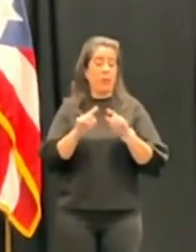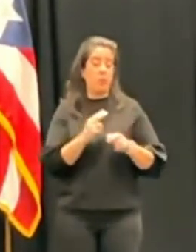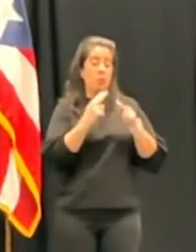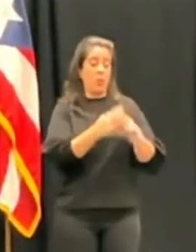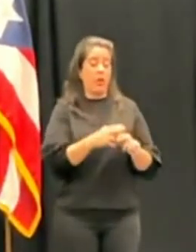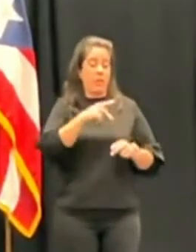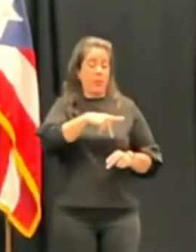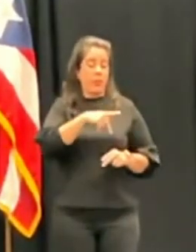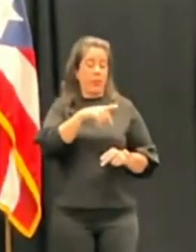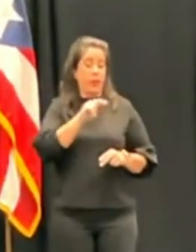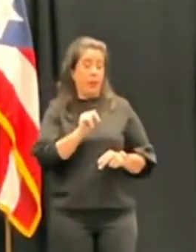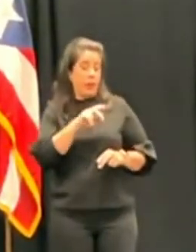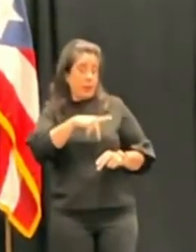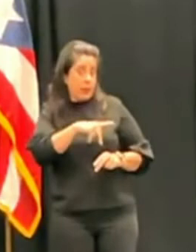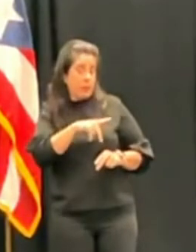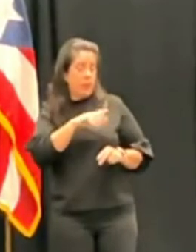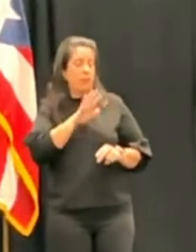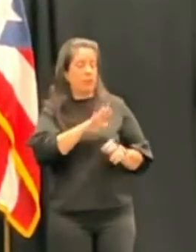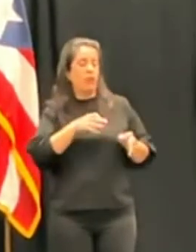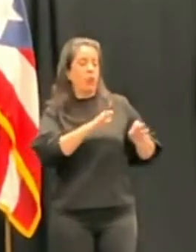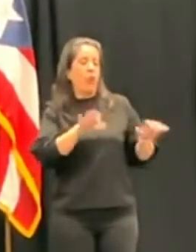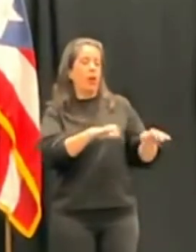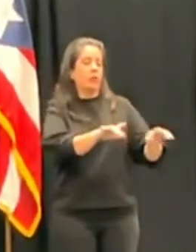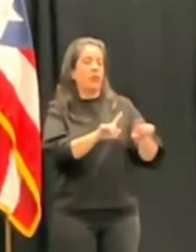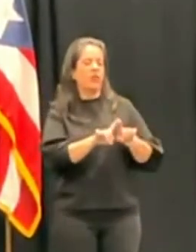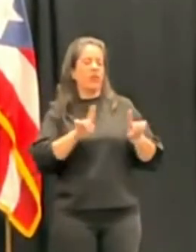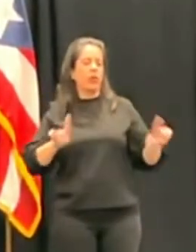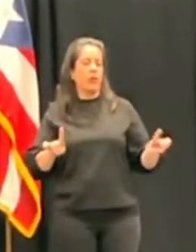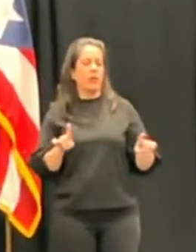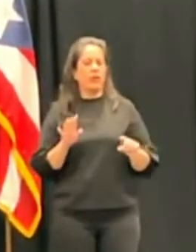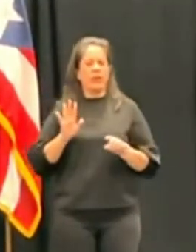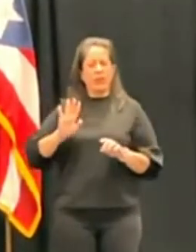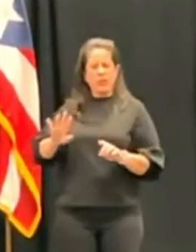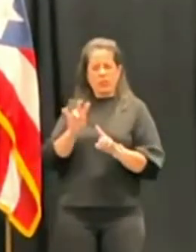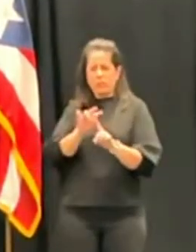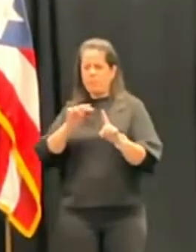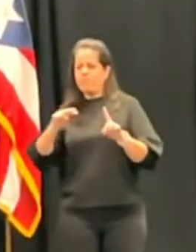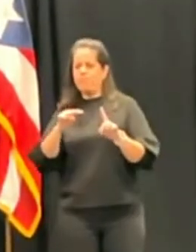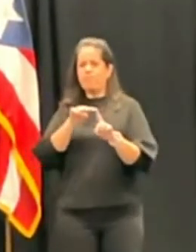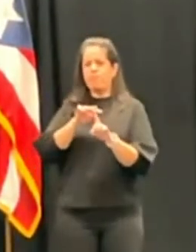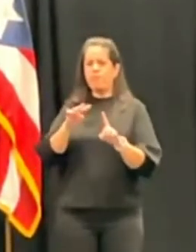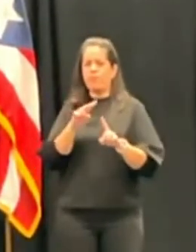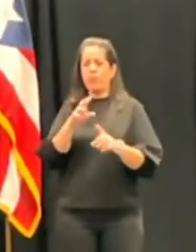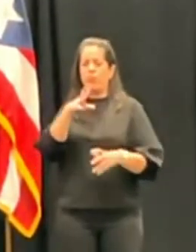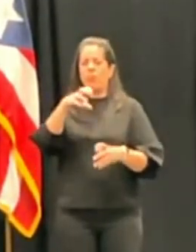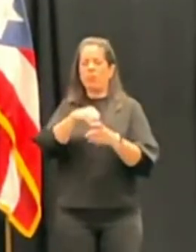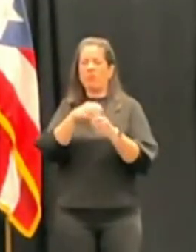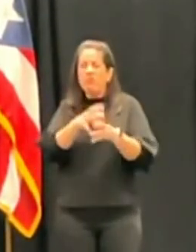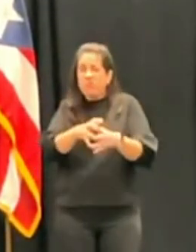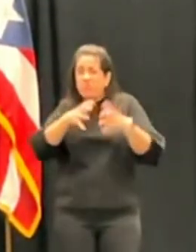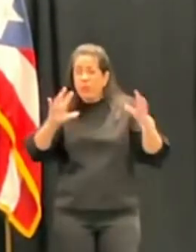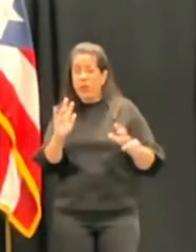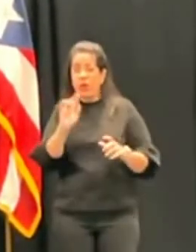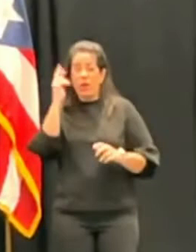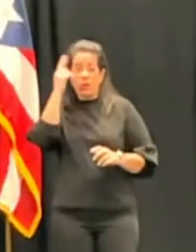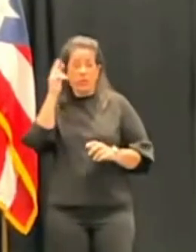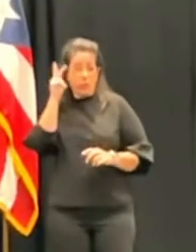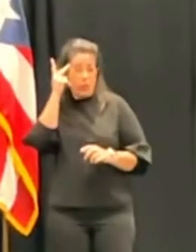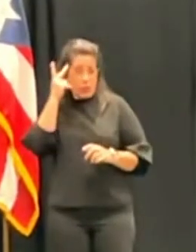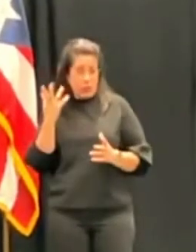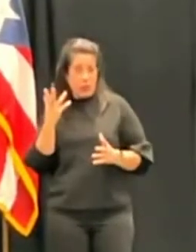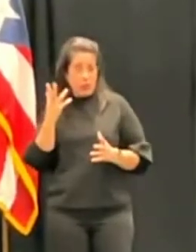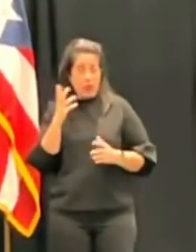otra. ¿qué mensaje usted le envía al país sobre esa percepción de excesiva politización en el contexto